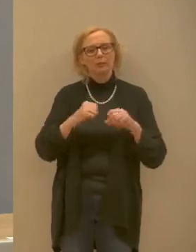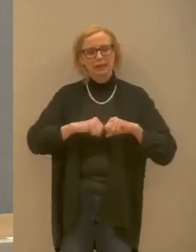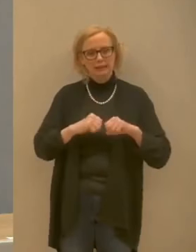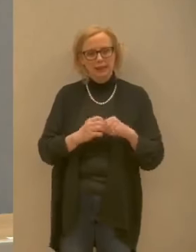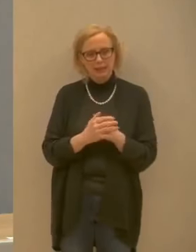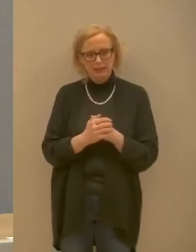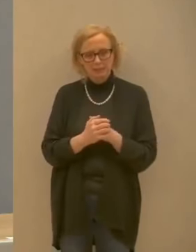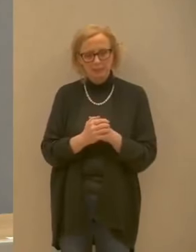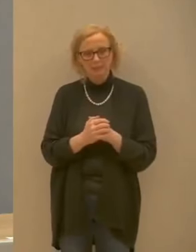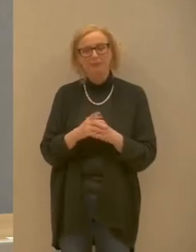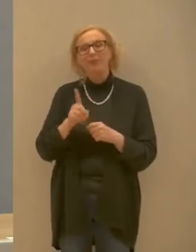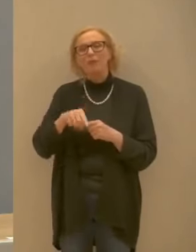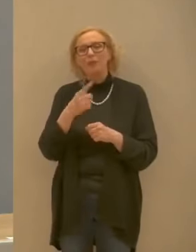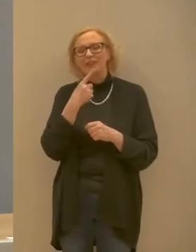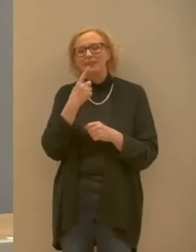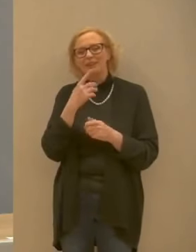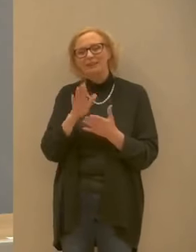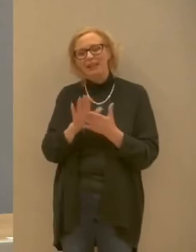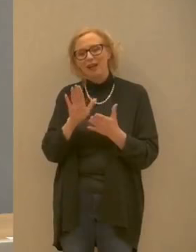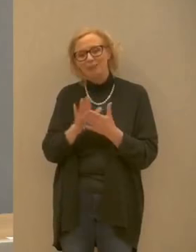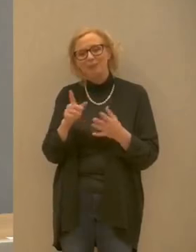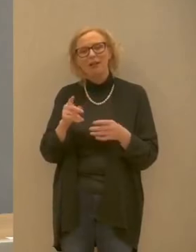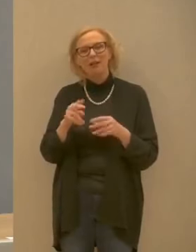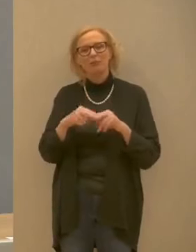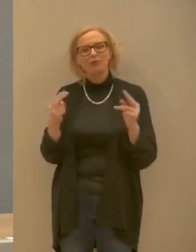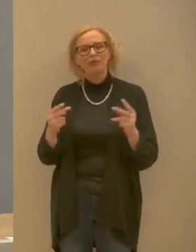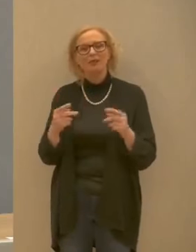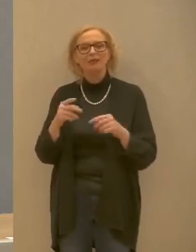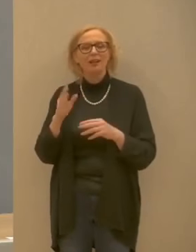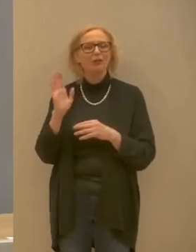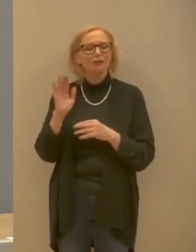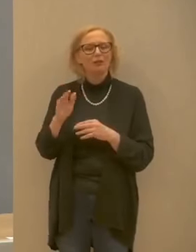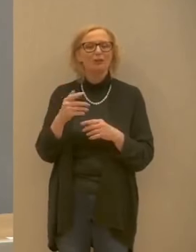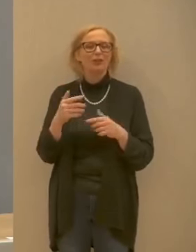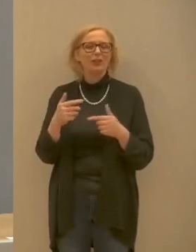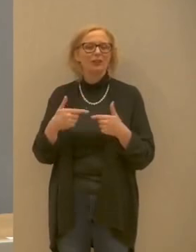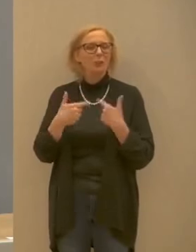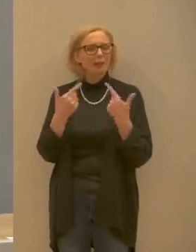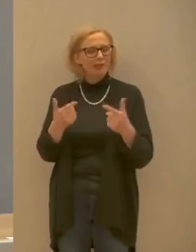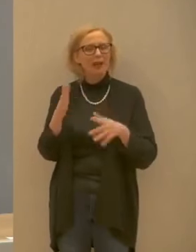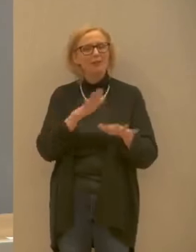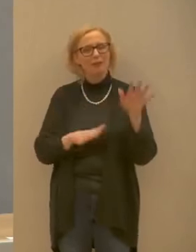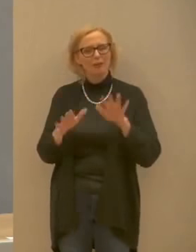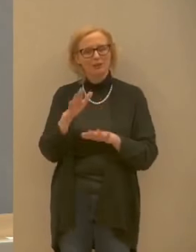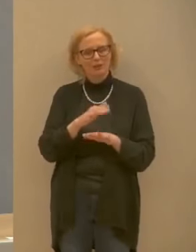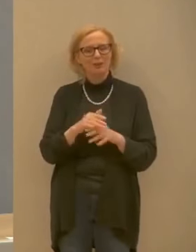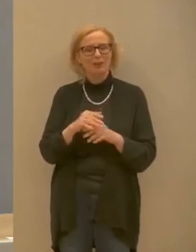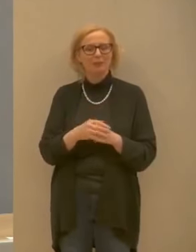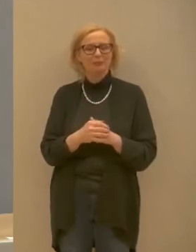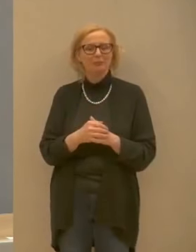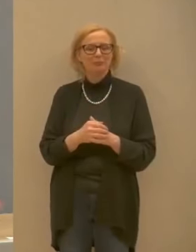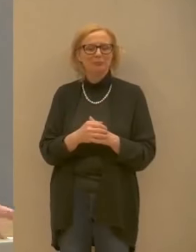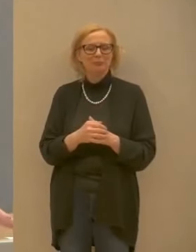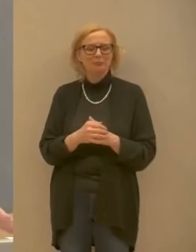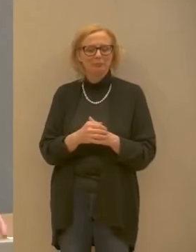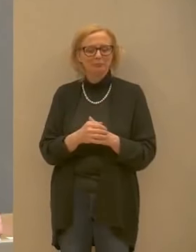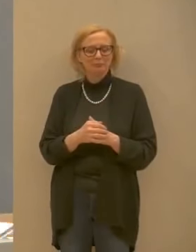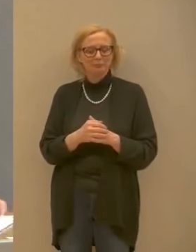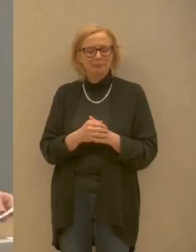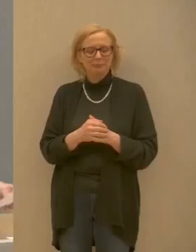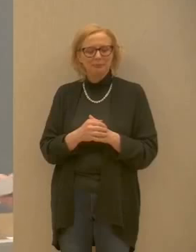videoconferenza per trasmettere appunto a tutta la comunità trentina queste informazioni di questi dati